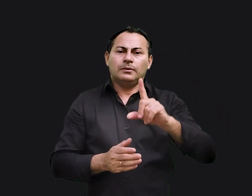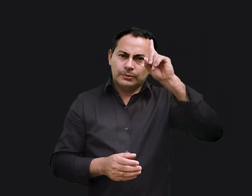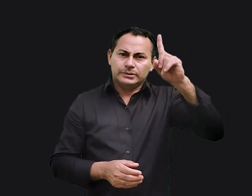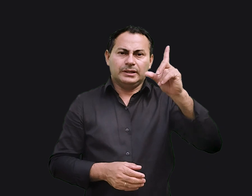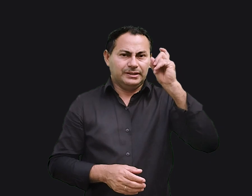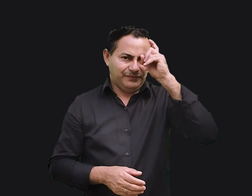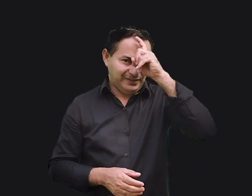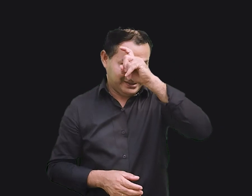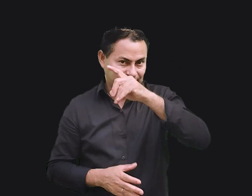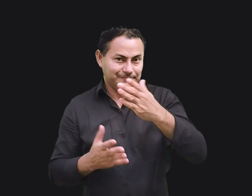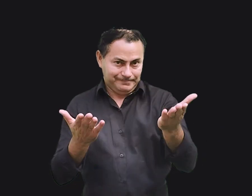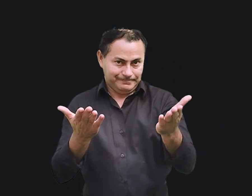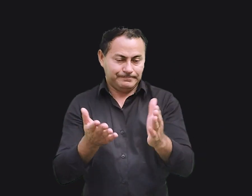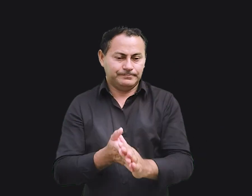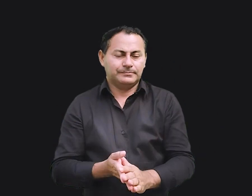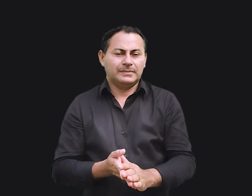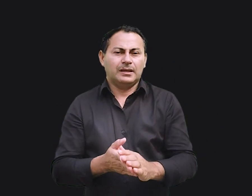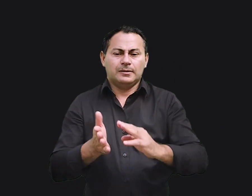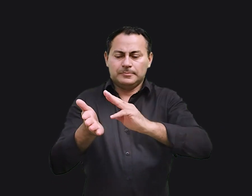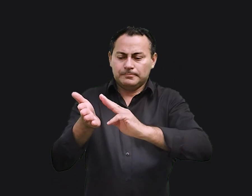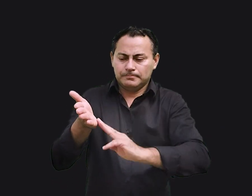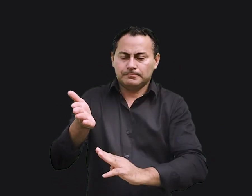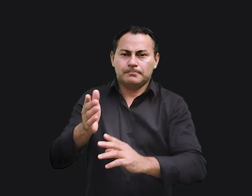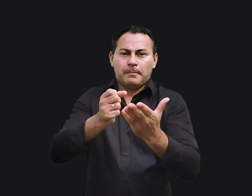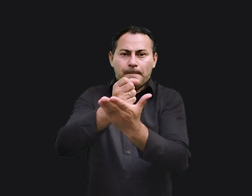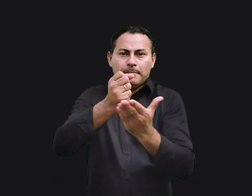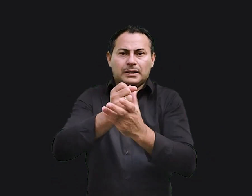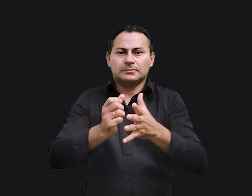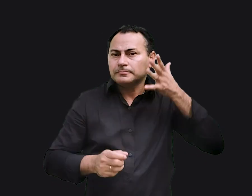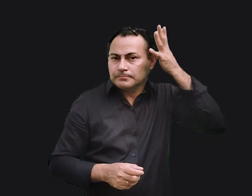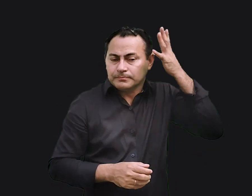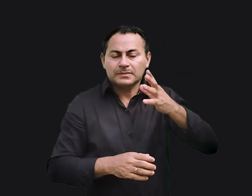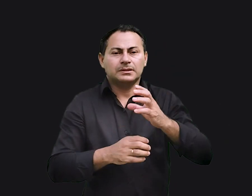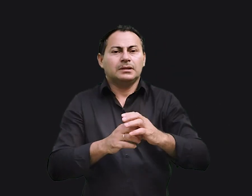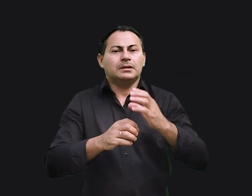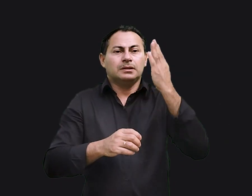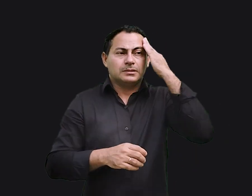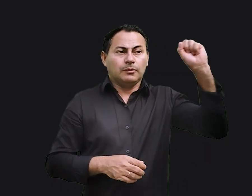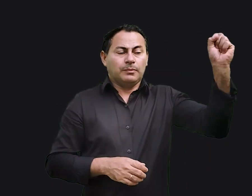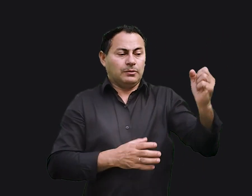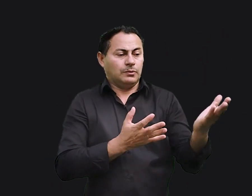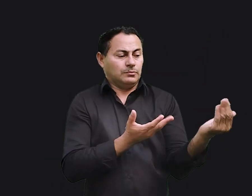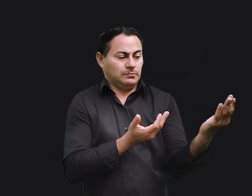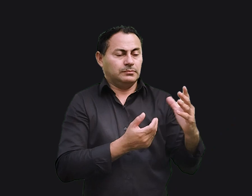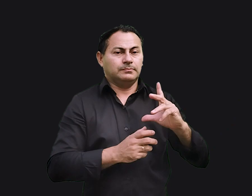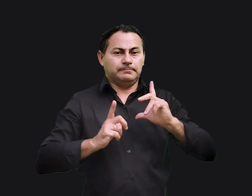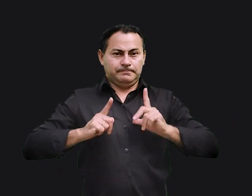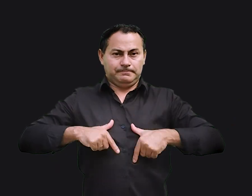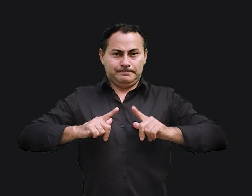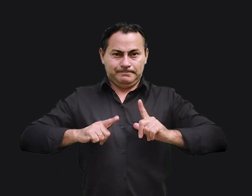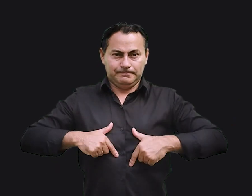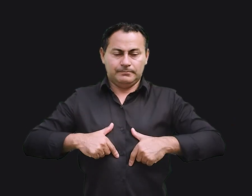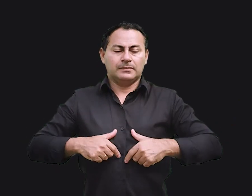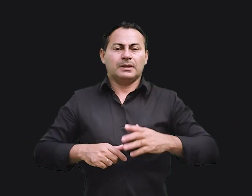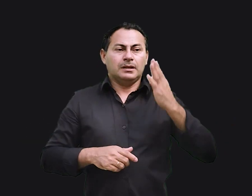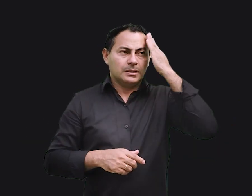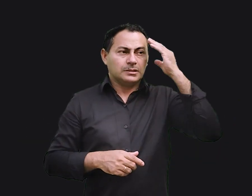os dias difíceis. Essa é a mensagem básica do sermão de Salomão aos jovens de Israel. Salomão